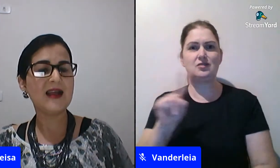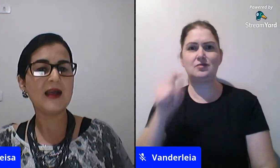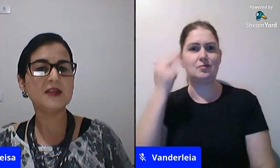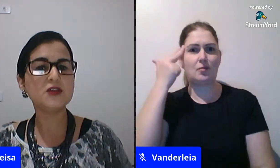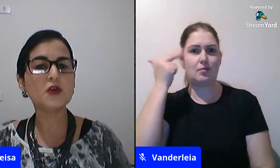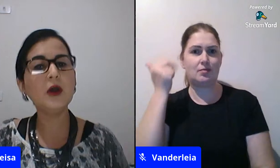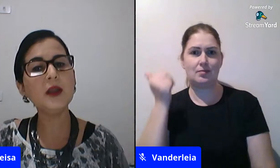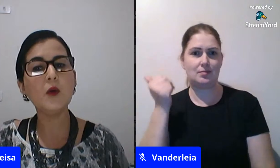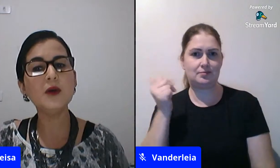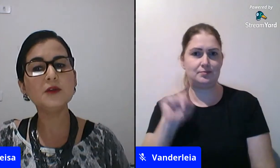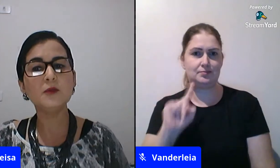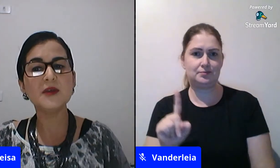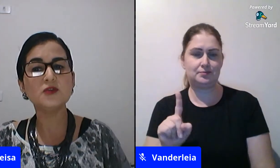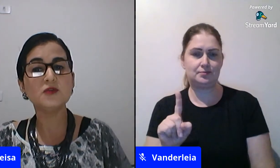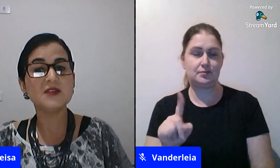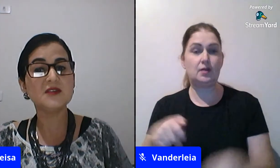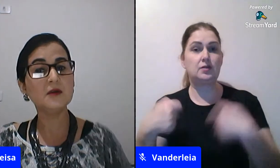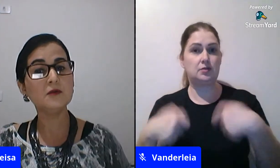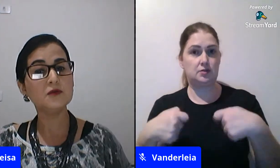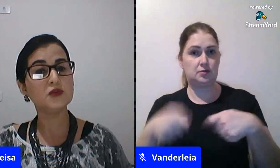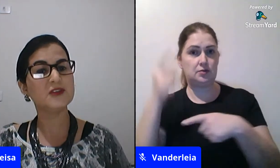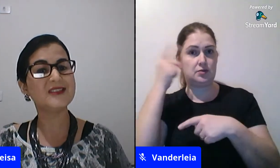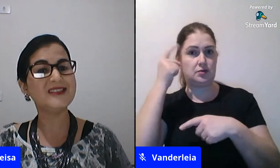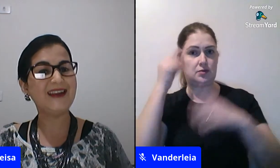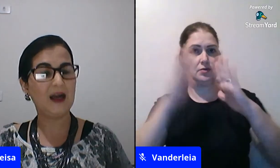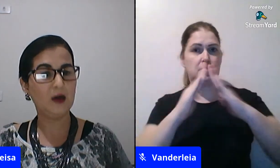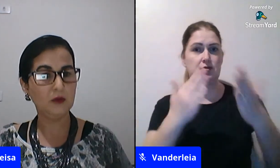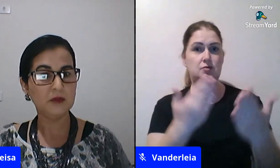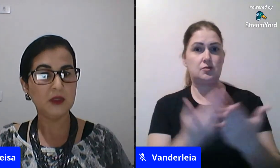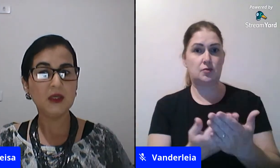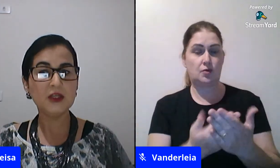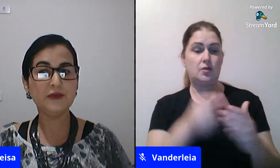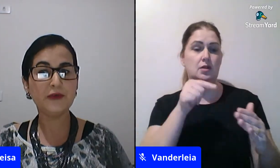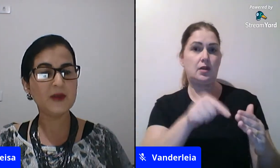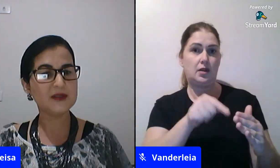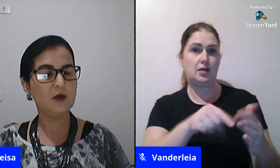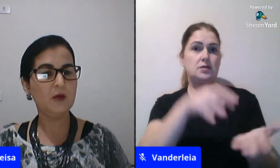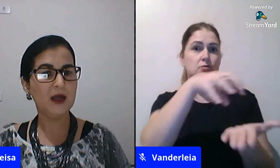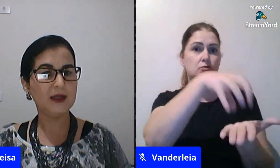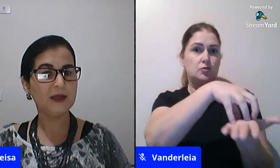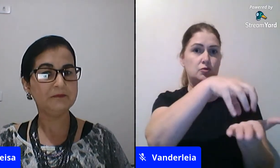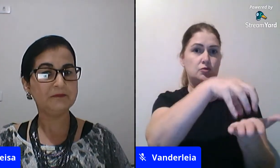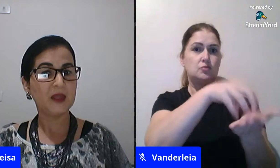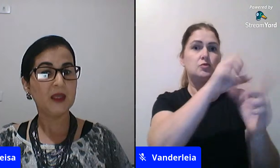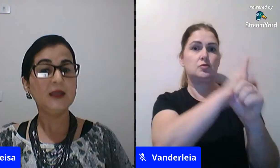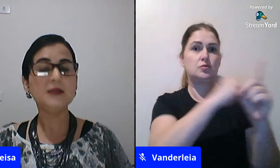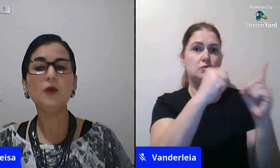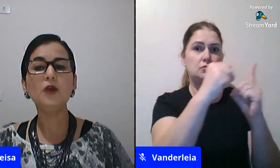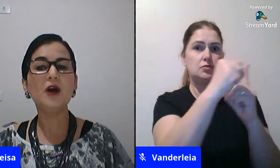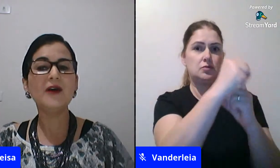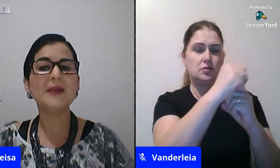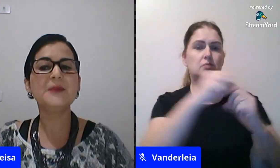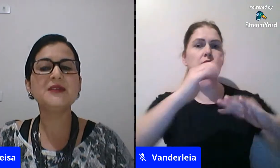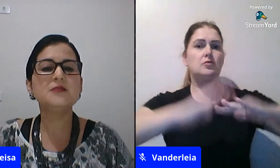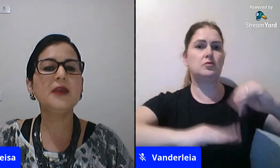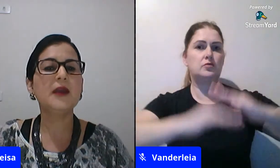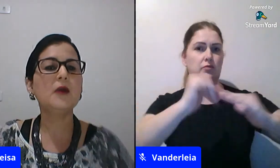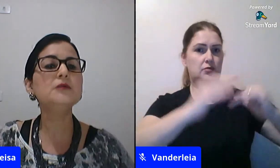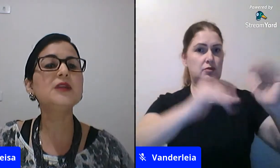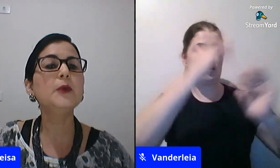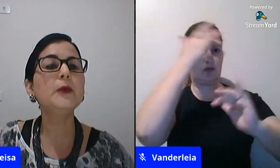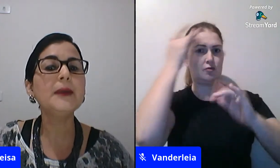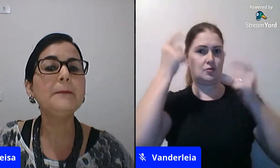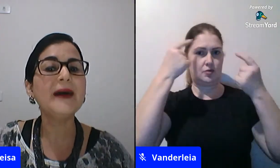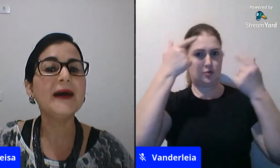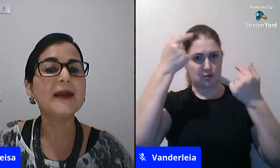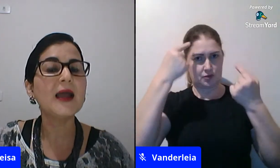pensar a escola enquanto uma instituição social e de formação humana. Então, logo, ela precisa o quê?